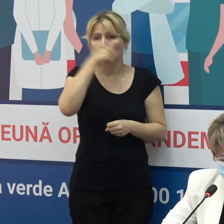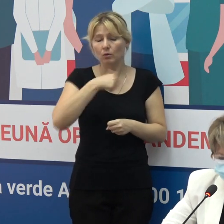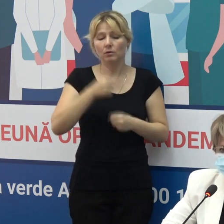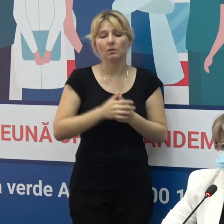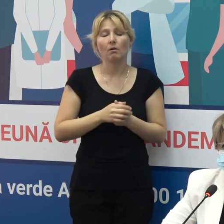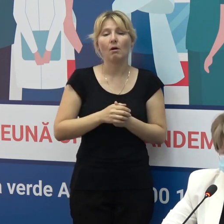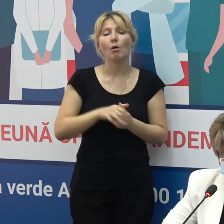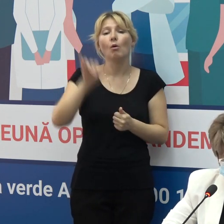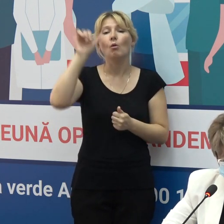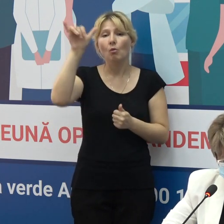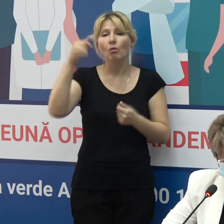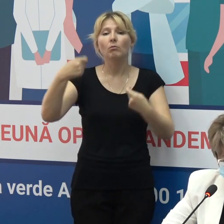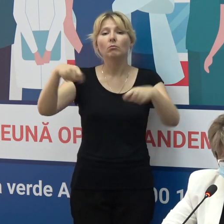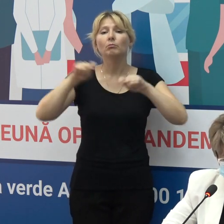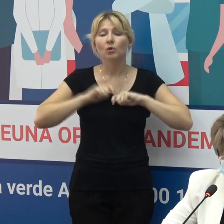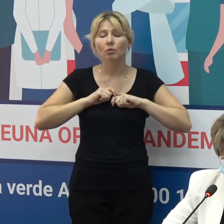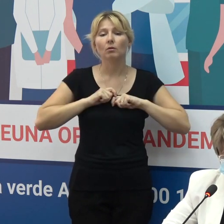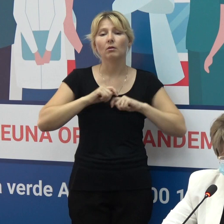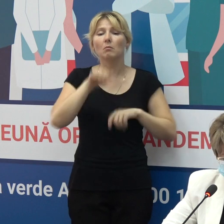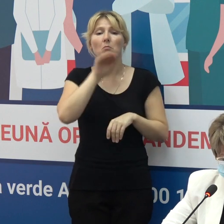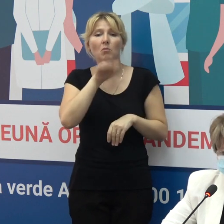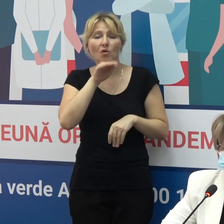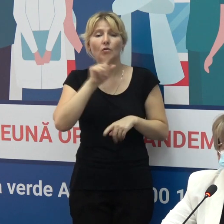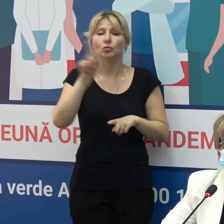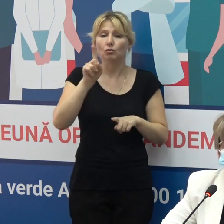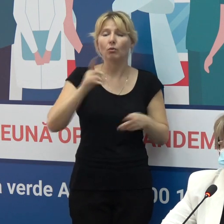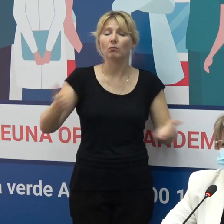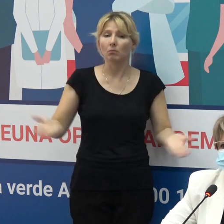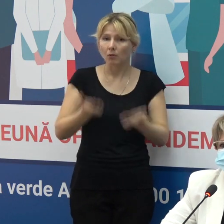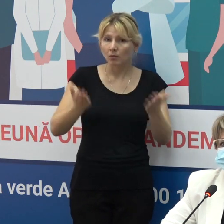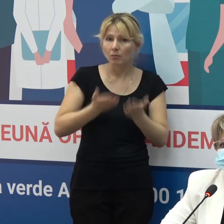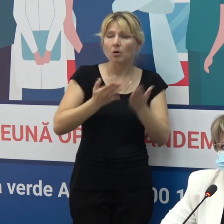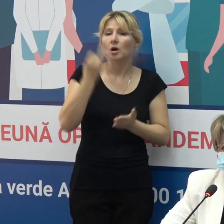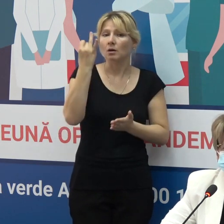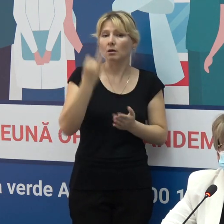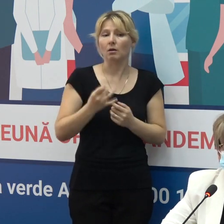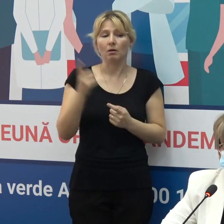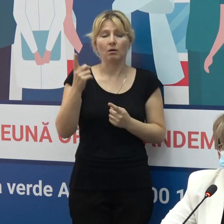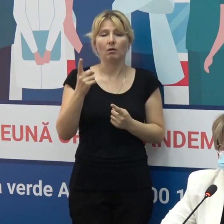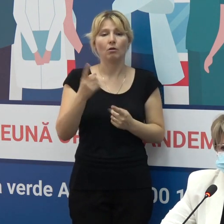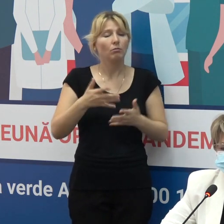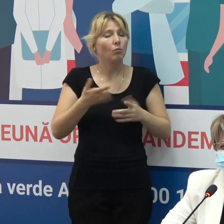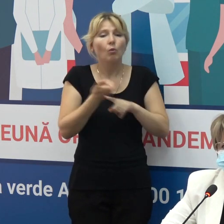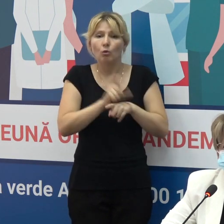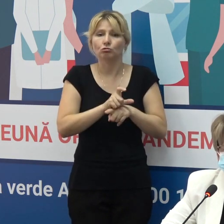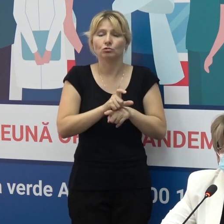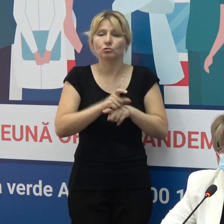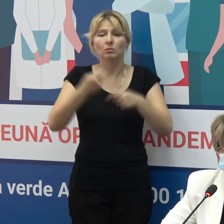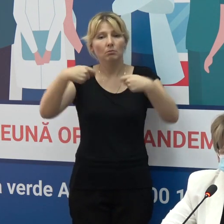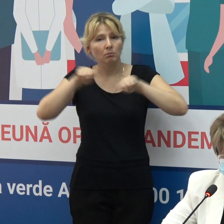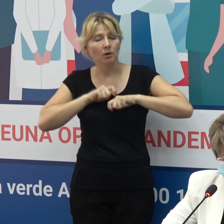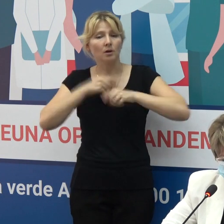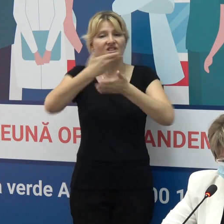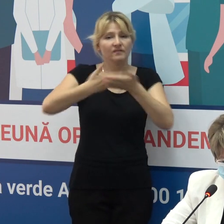dumnealor, experți notori în domeniul, ne încurajează și puternic ne argumentează și ne